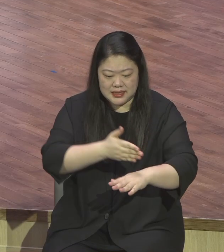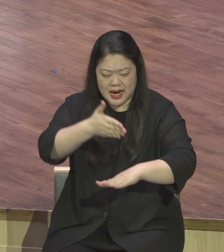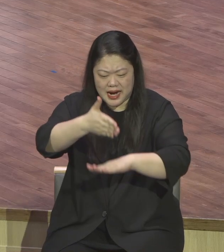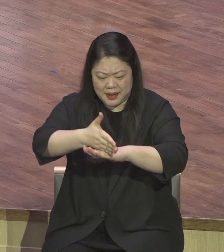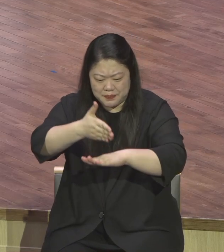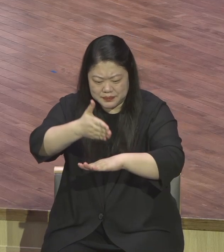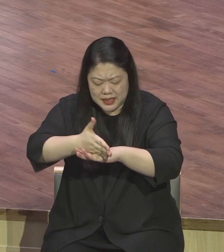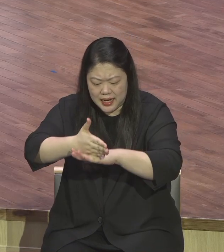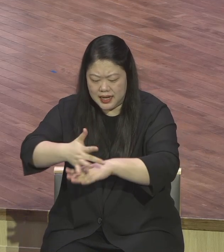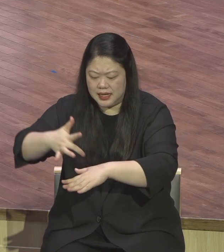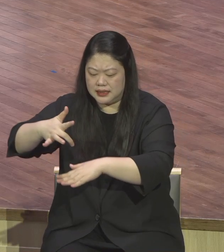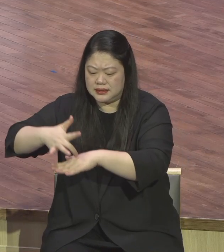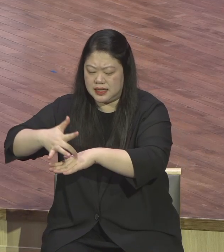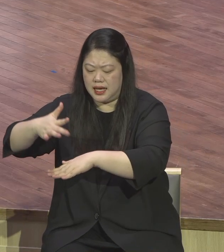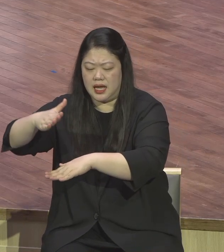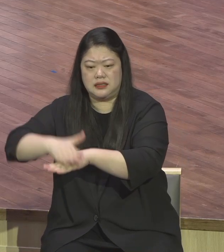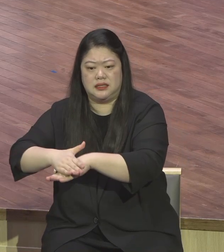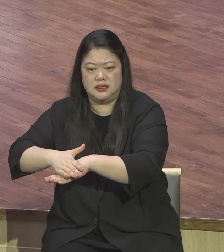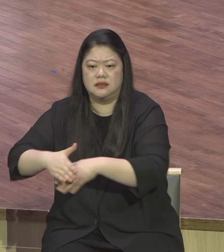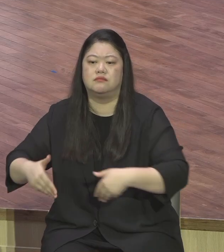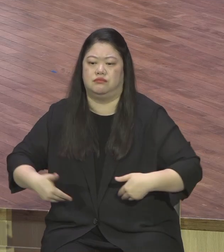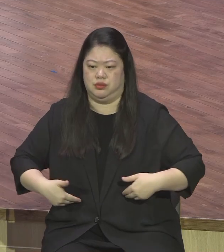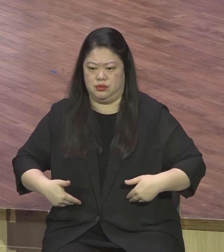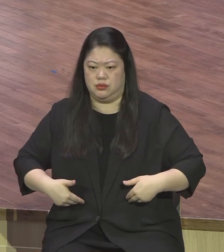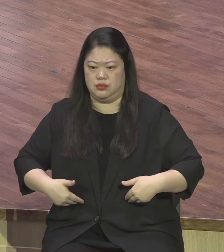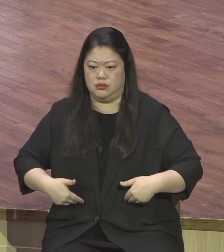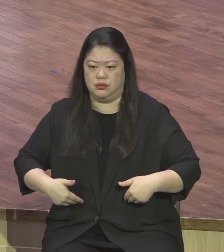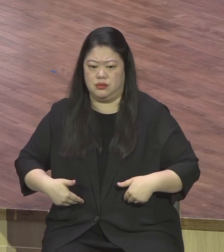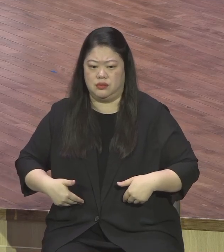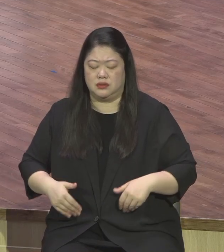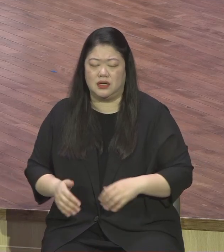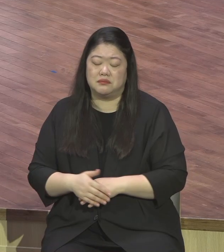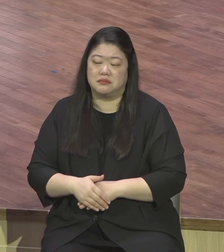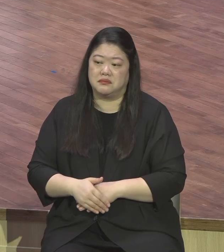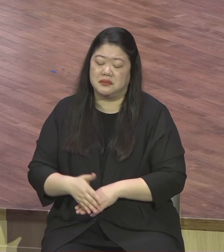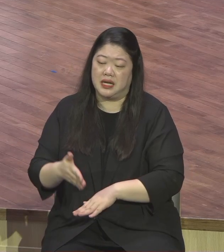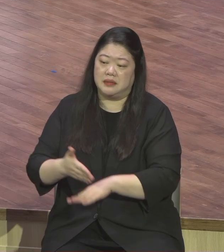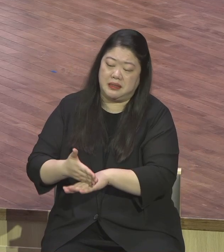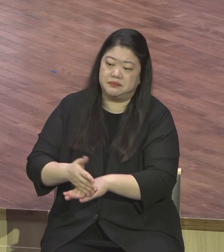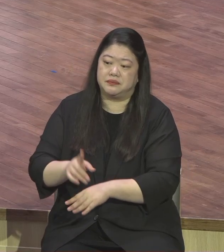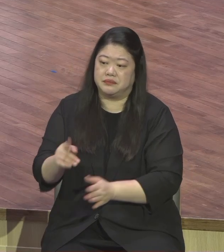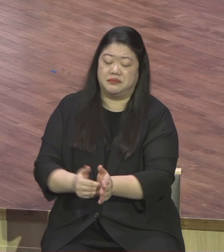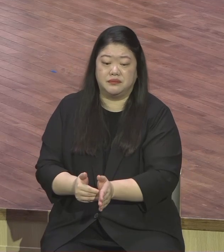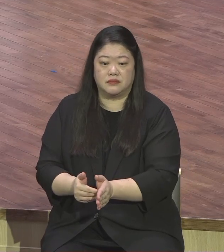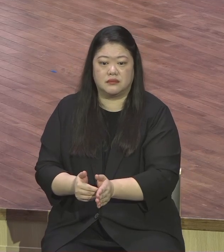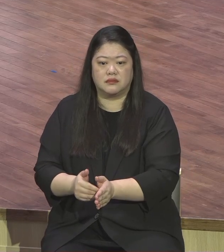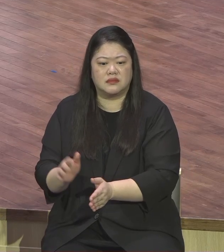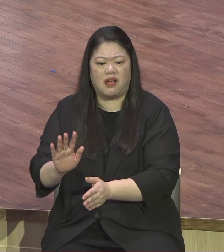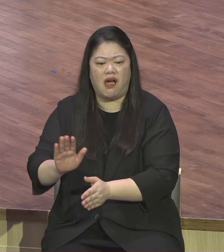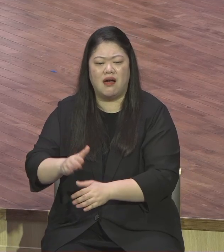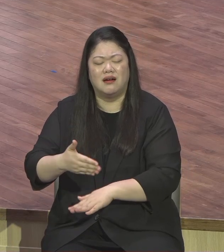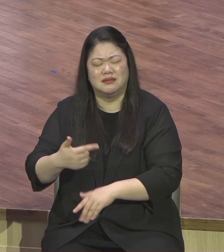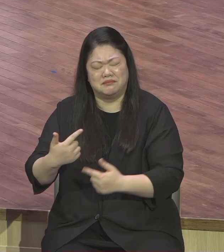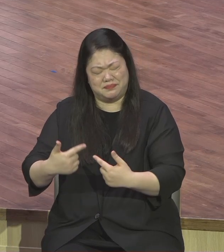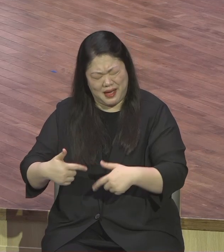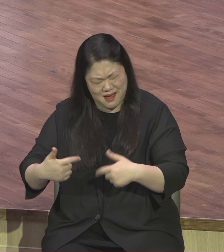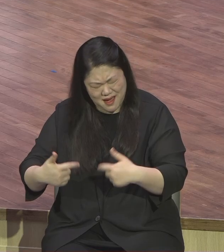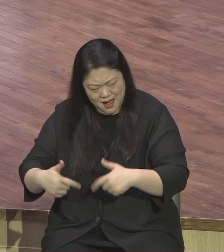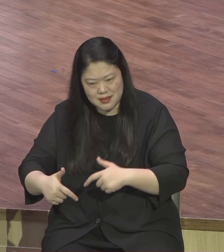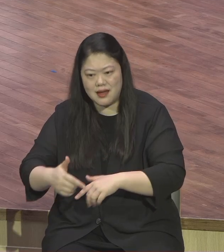있는 삶을 살아라는 것입니다 24시 감사하는 사람은요 표정도